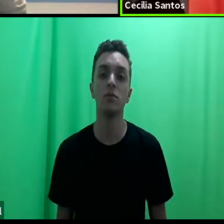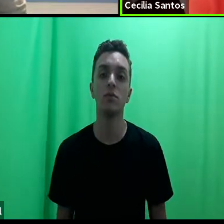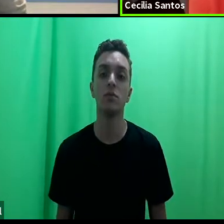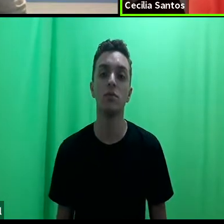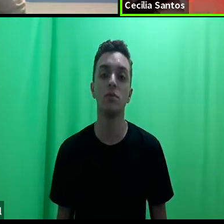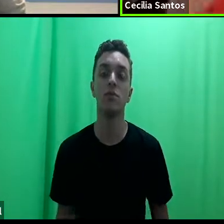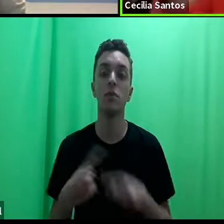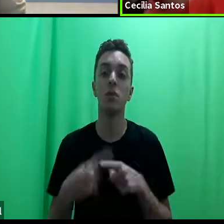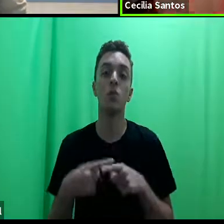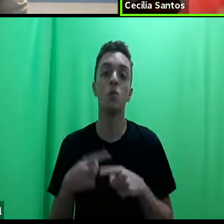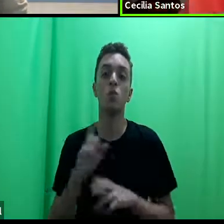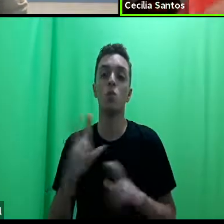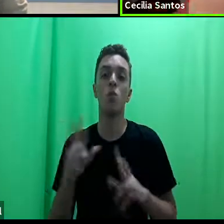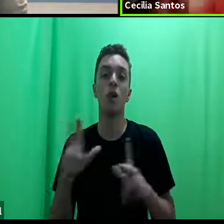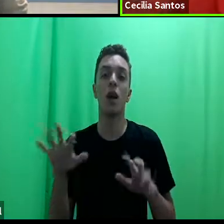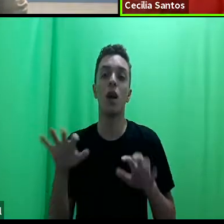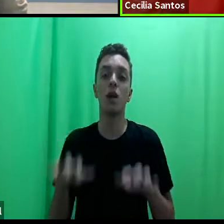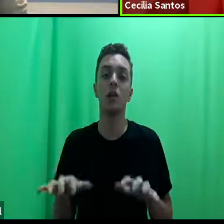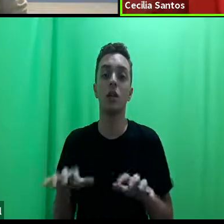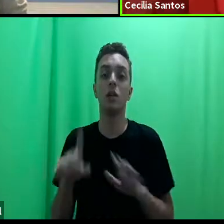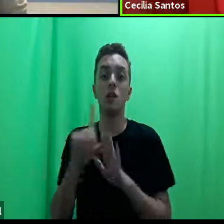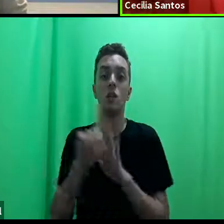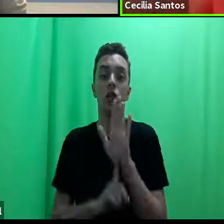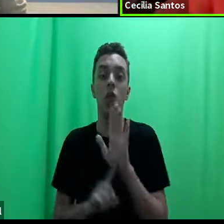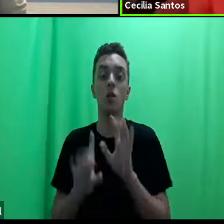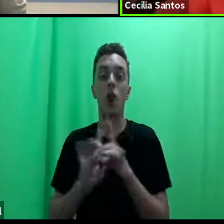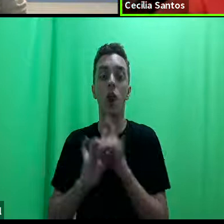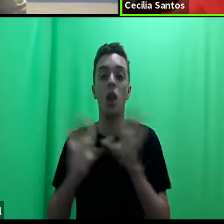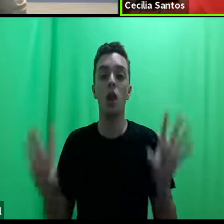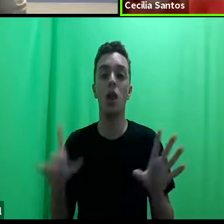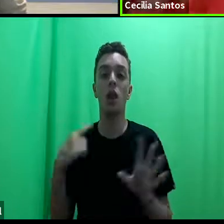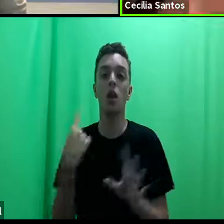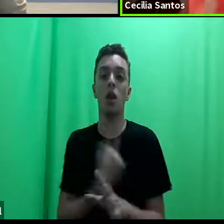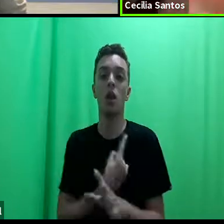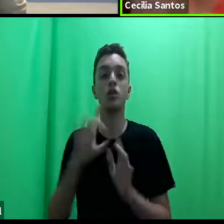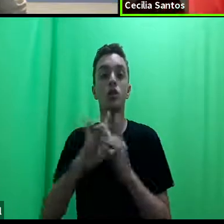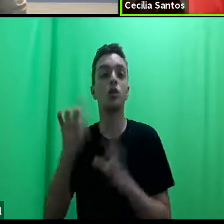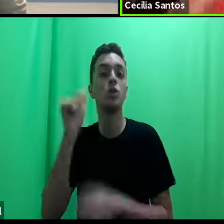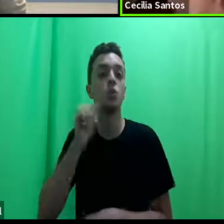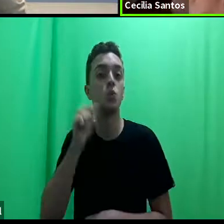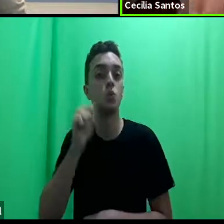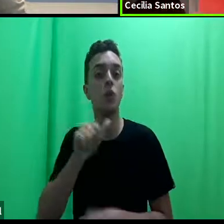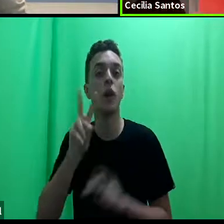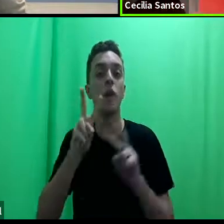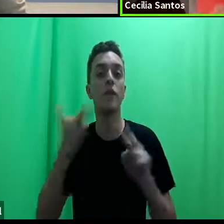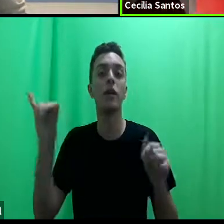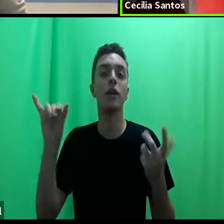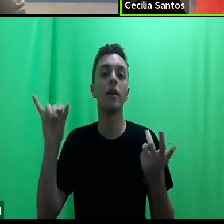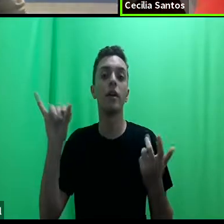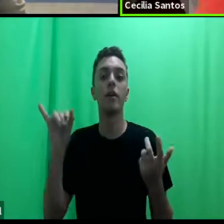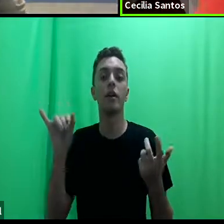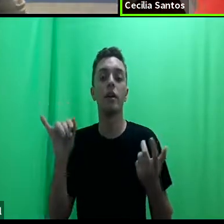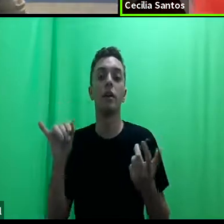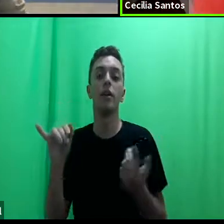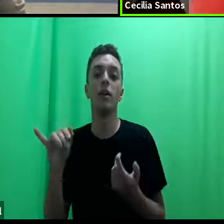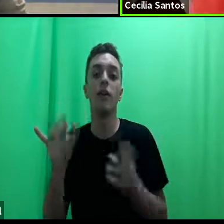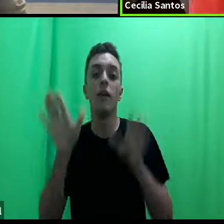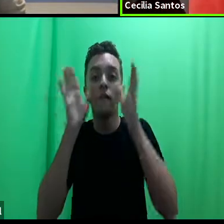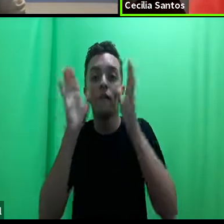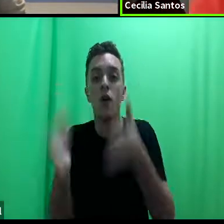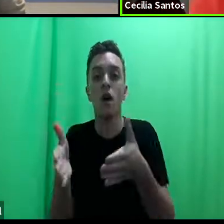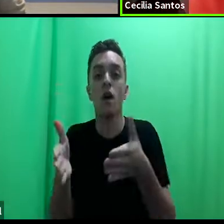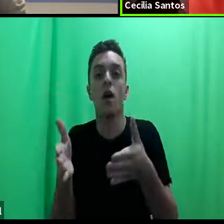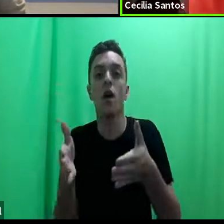assim que o direito liberal, o direito das mulheres vai focalizar